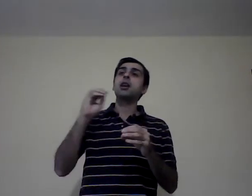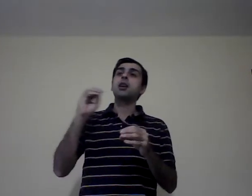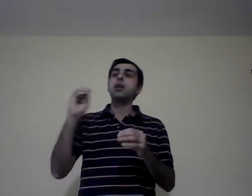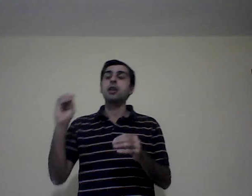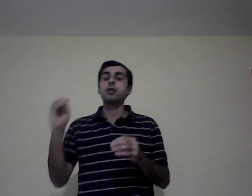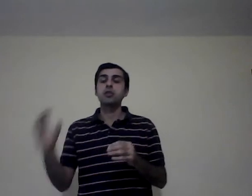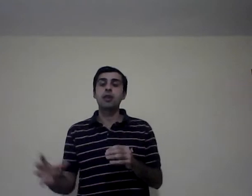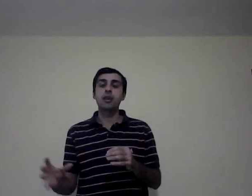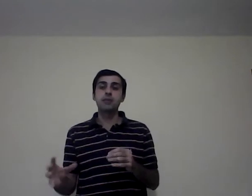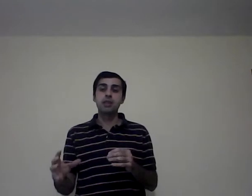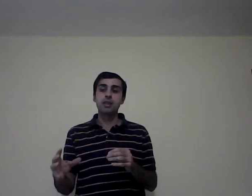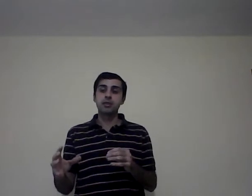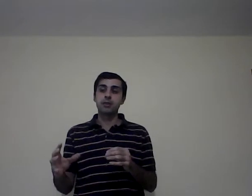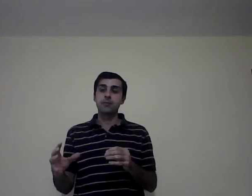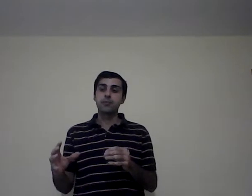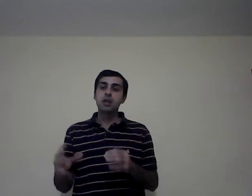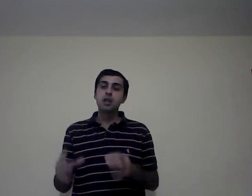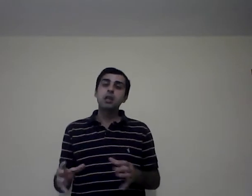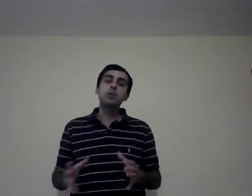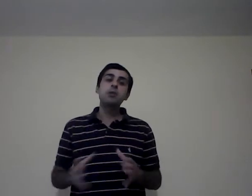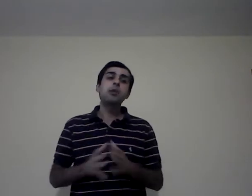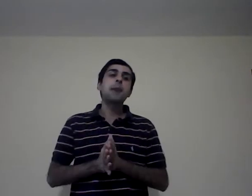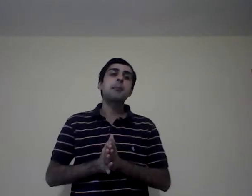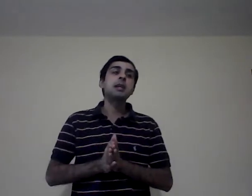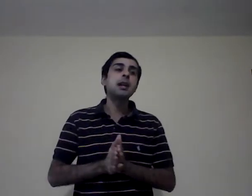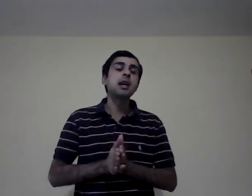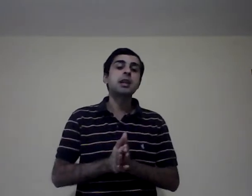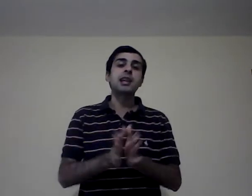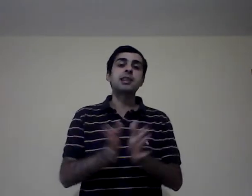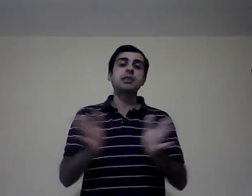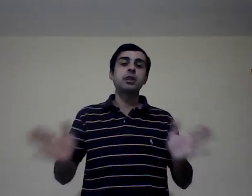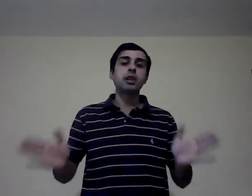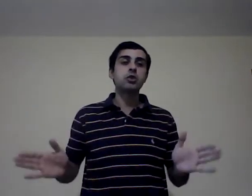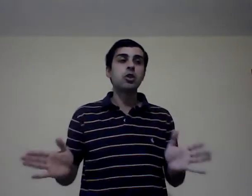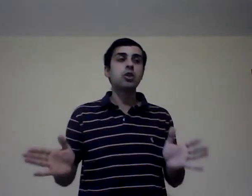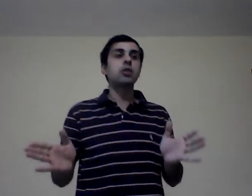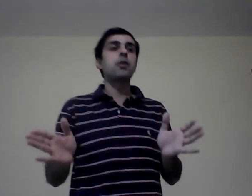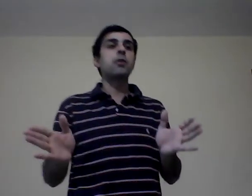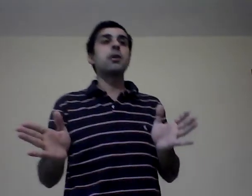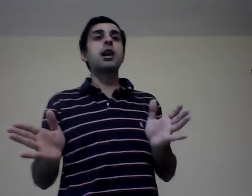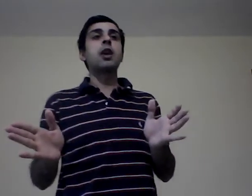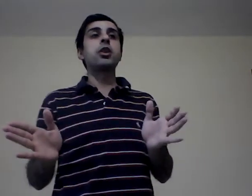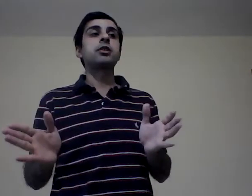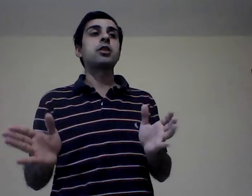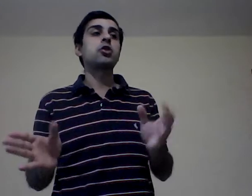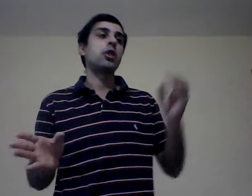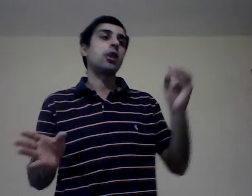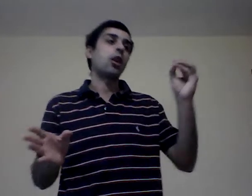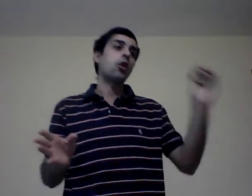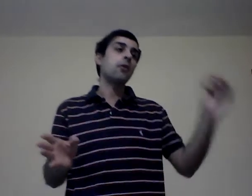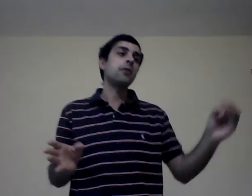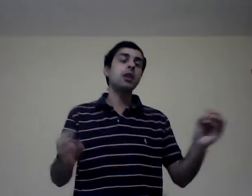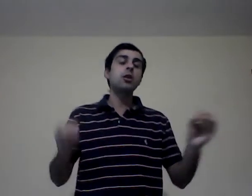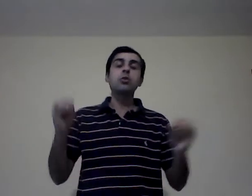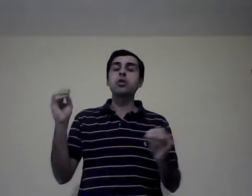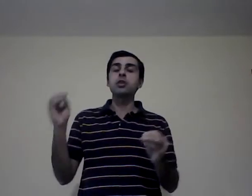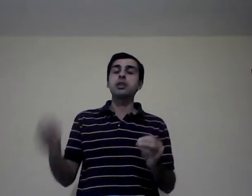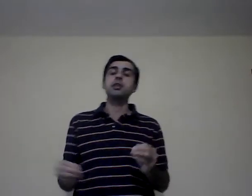relacionada a la eficiencia. Y vimos la primer clasificación de las organizaciones, con fines de lucro y sin